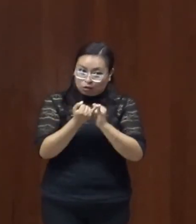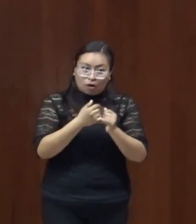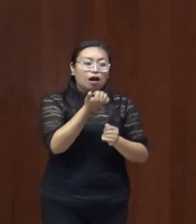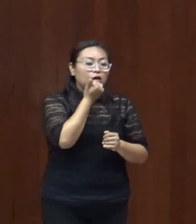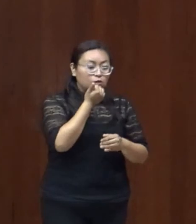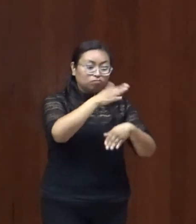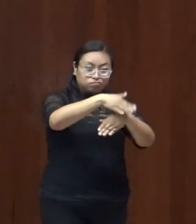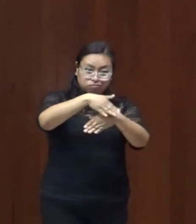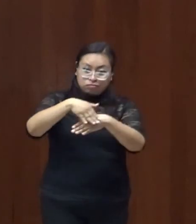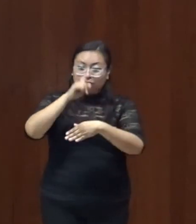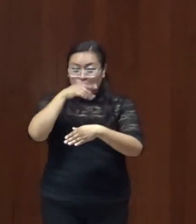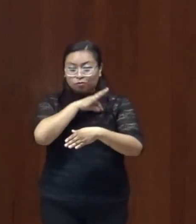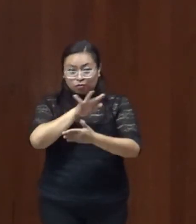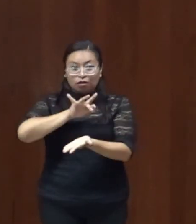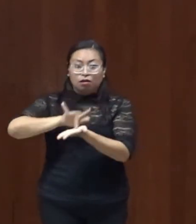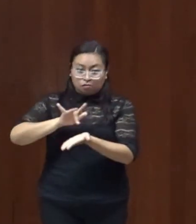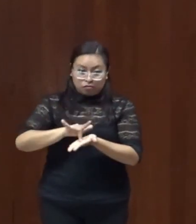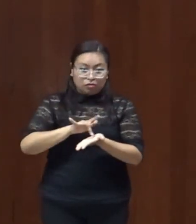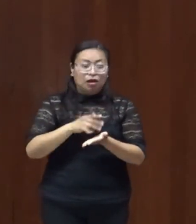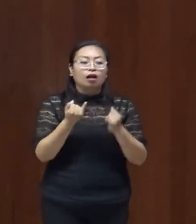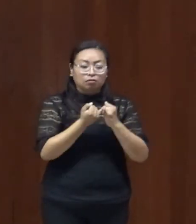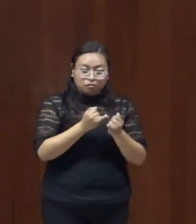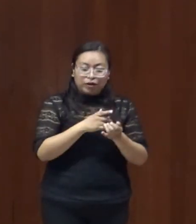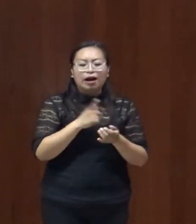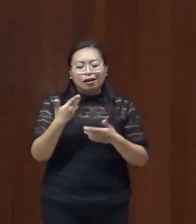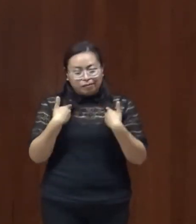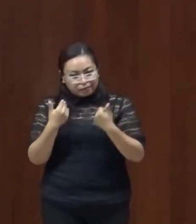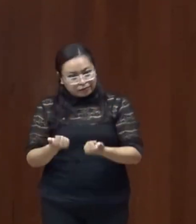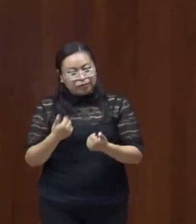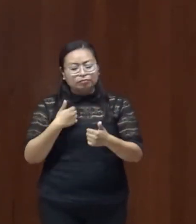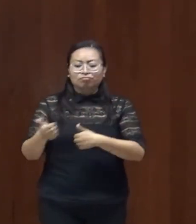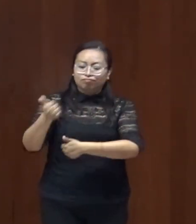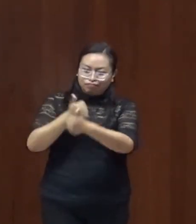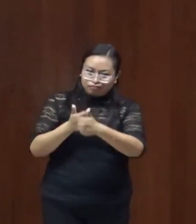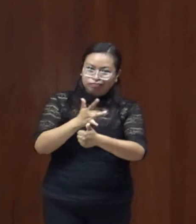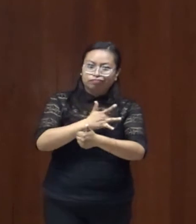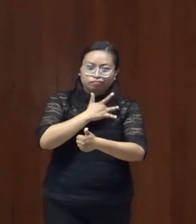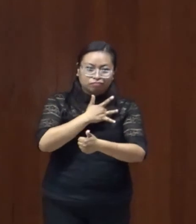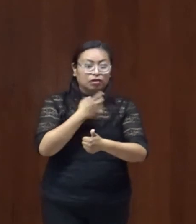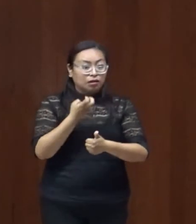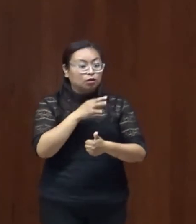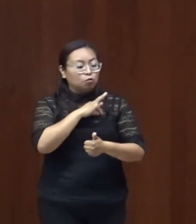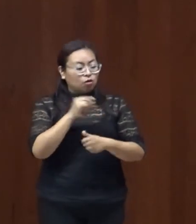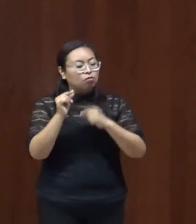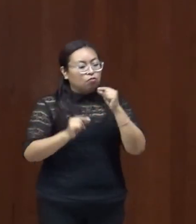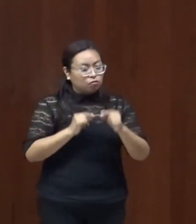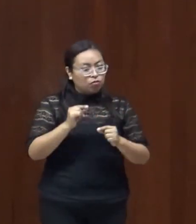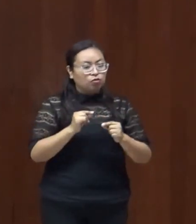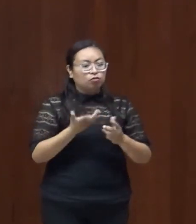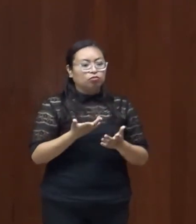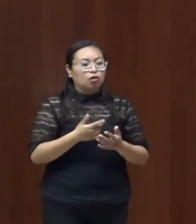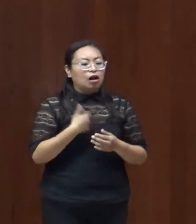estudiantes a la solidaridad a la comprensión a también poder dar este